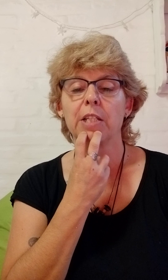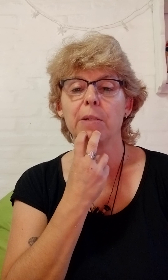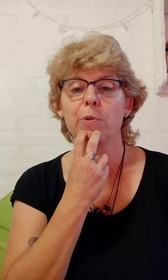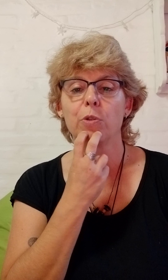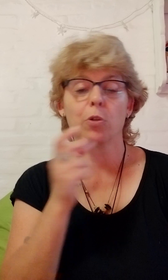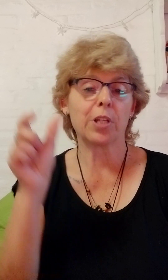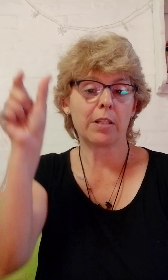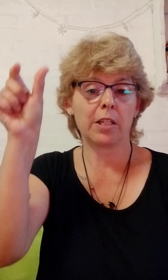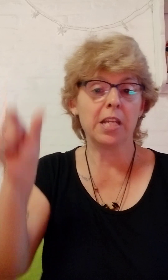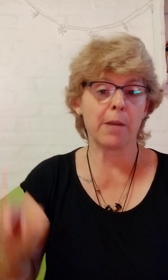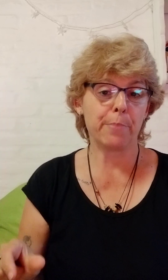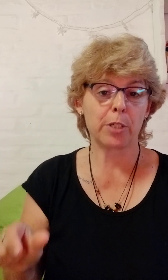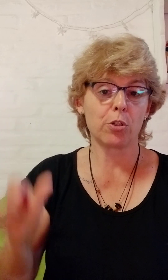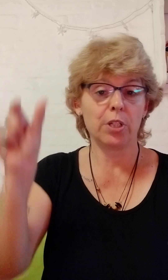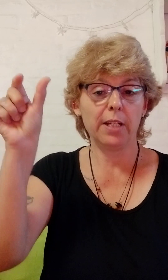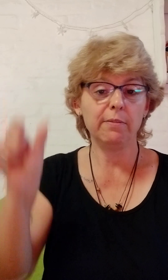Hacemos. O sea. Sería. Persona.